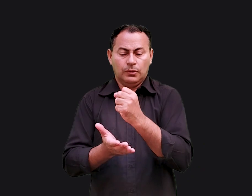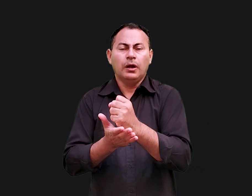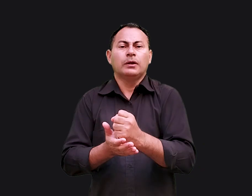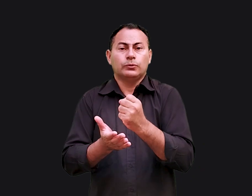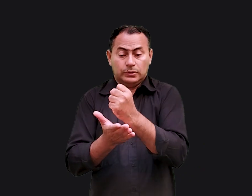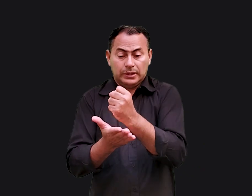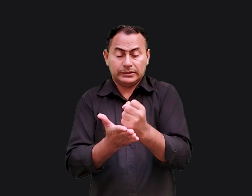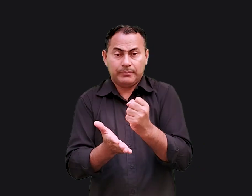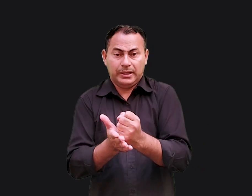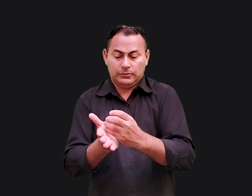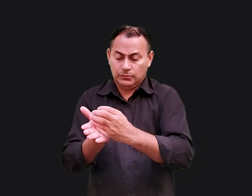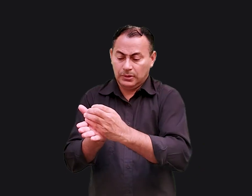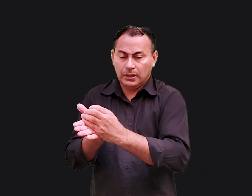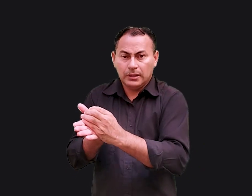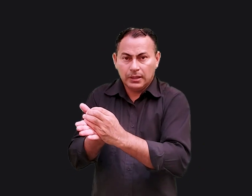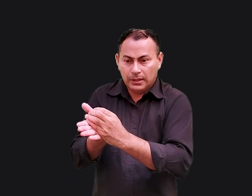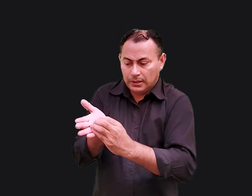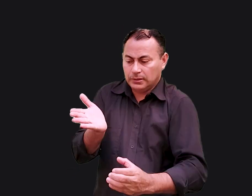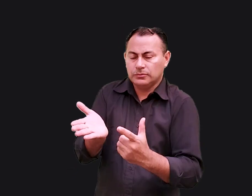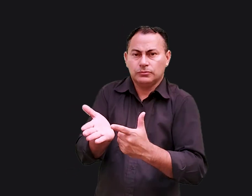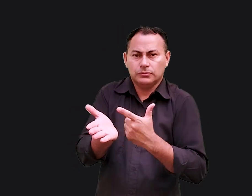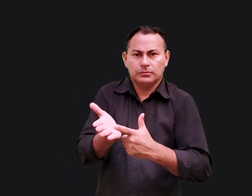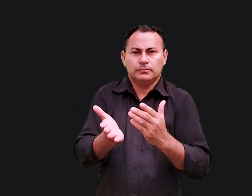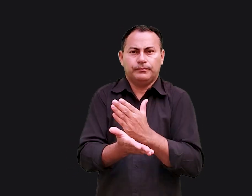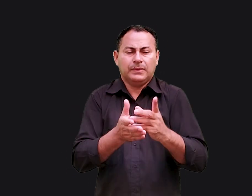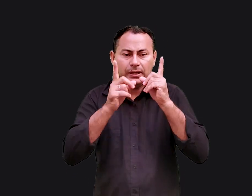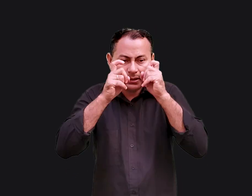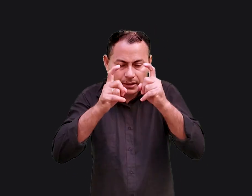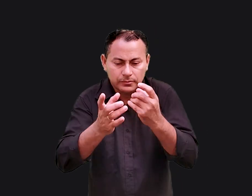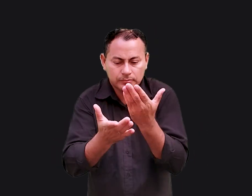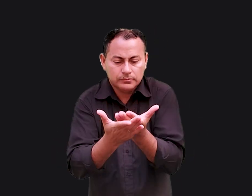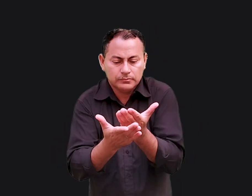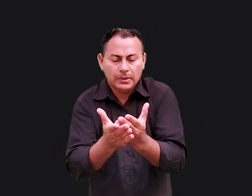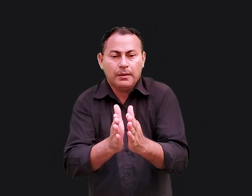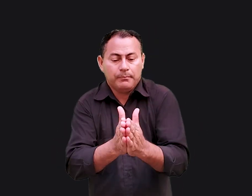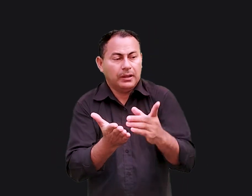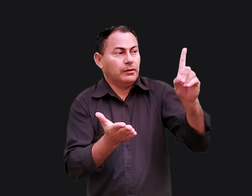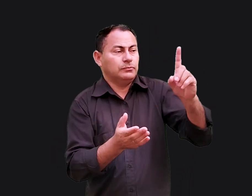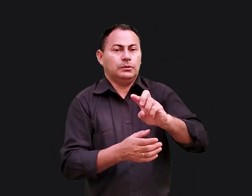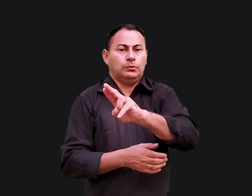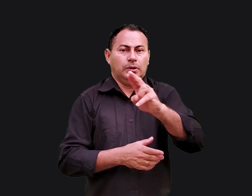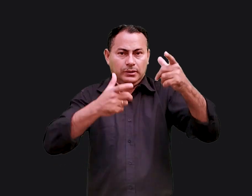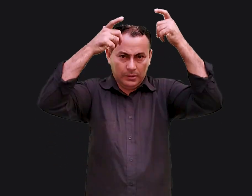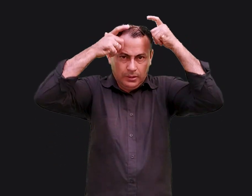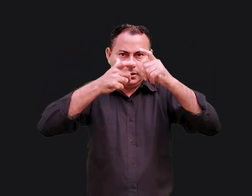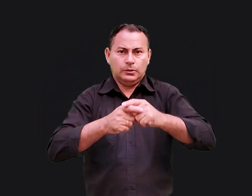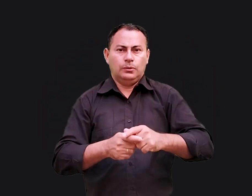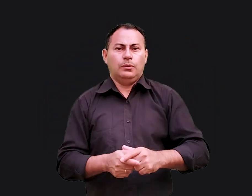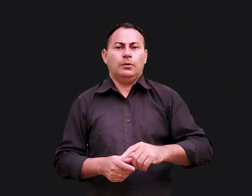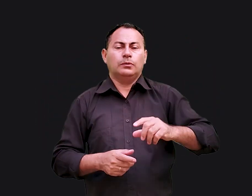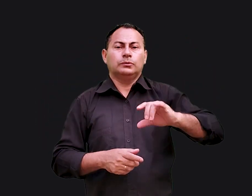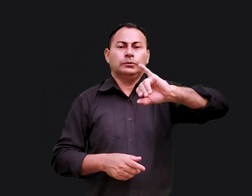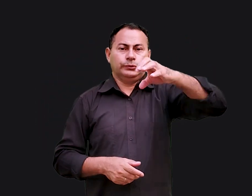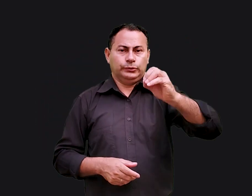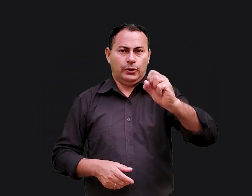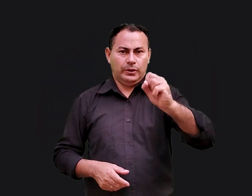divisões. Isso aconteceu durante este reavivamento do interesse pelas Escrituras durante o reinado do rei Josias.